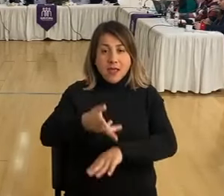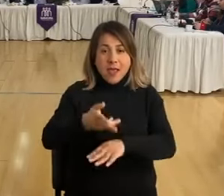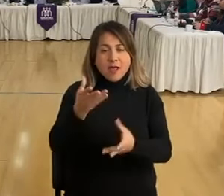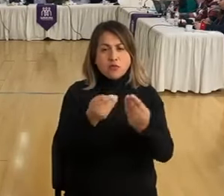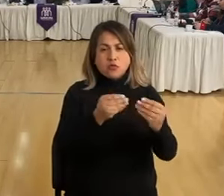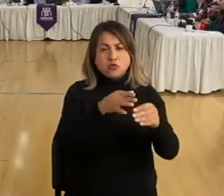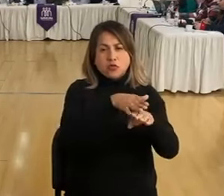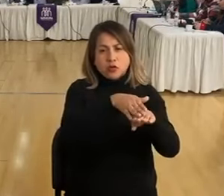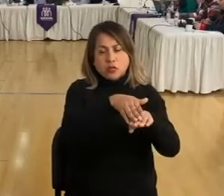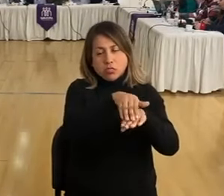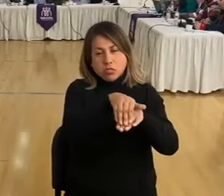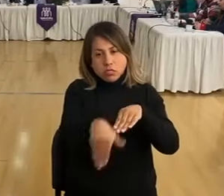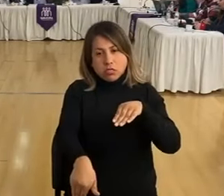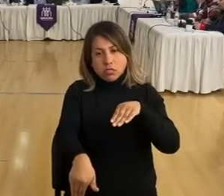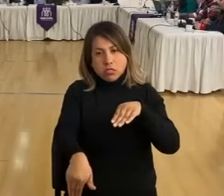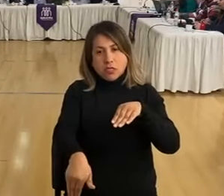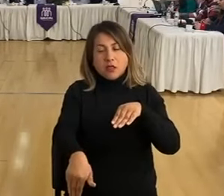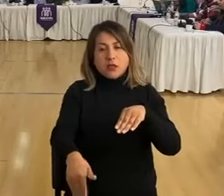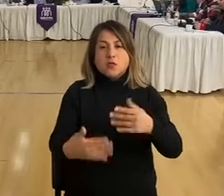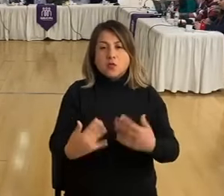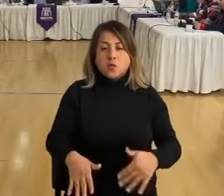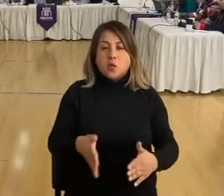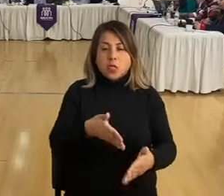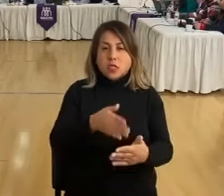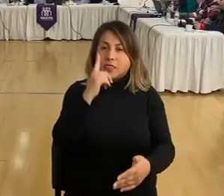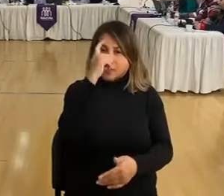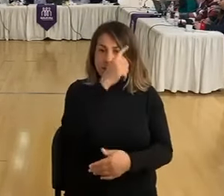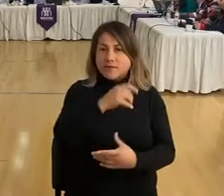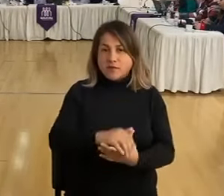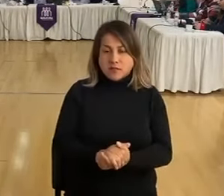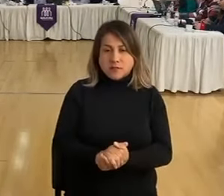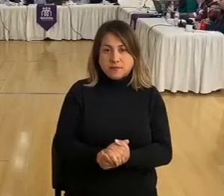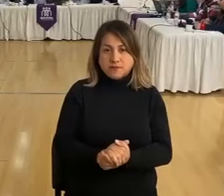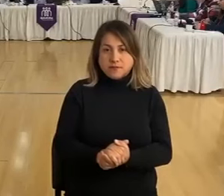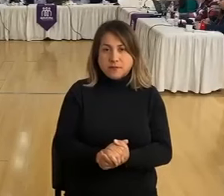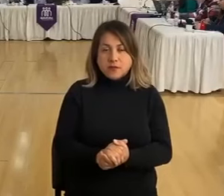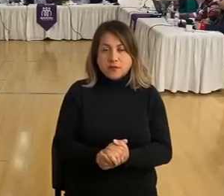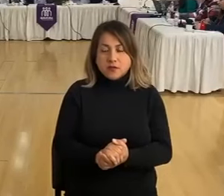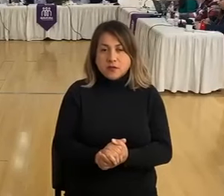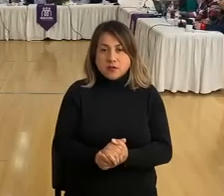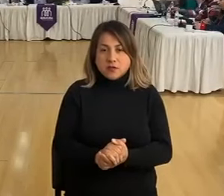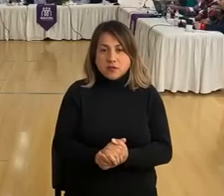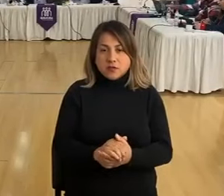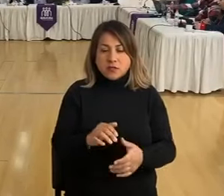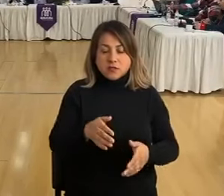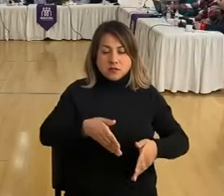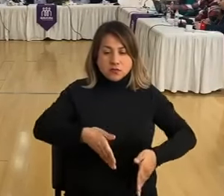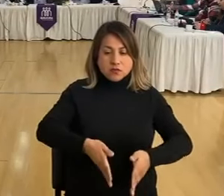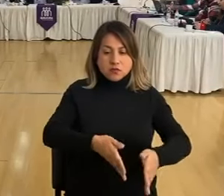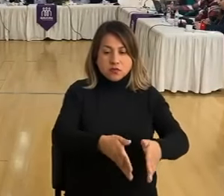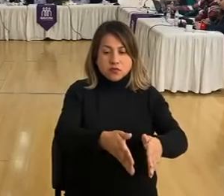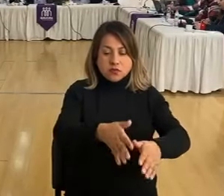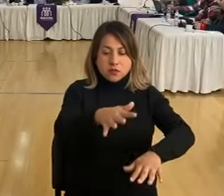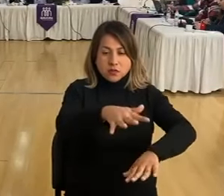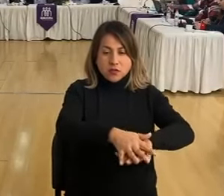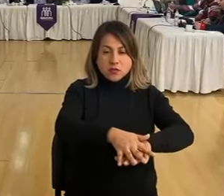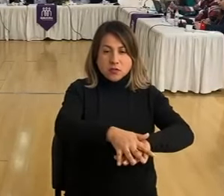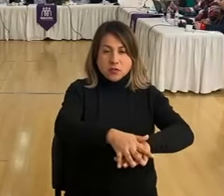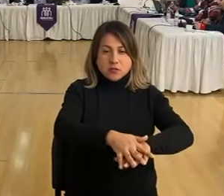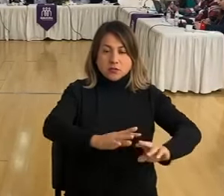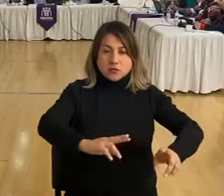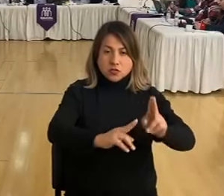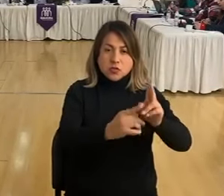declive, que ha hecho muy difícil que todos los colectores sean suficientes. Se construye uno y se